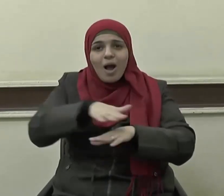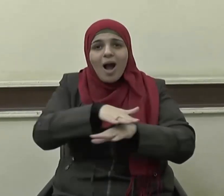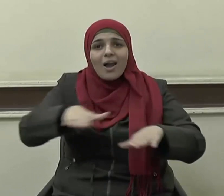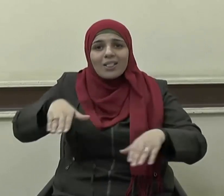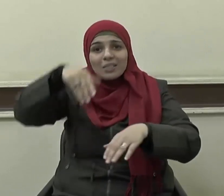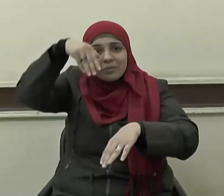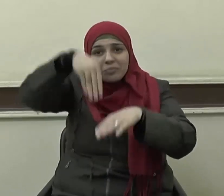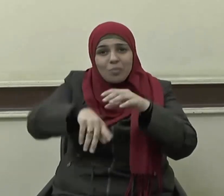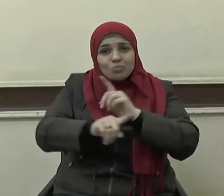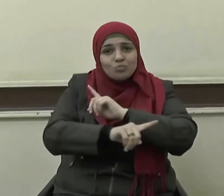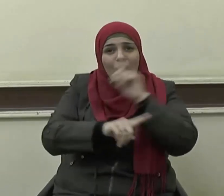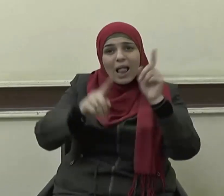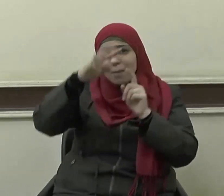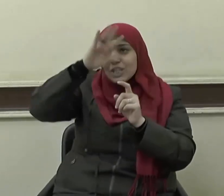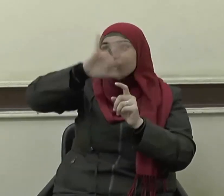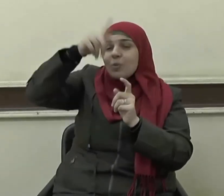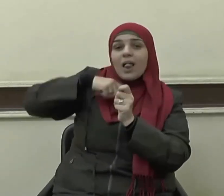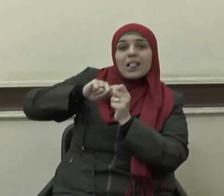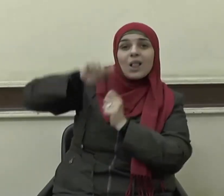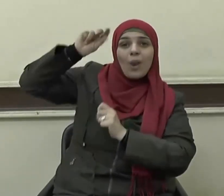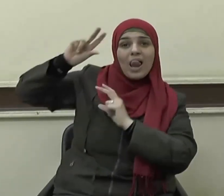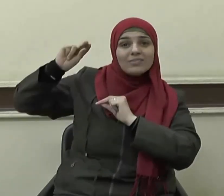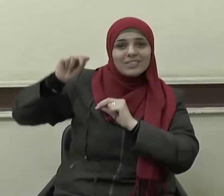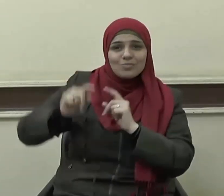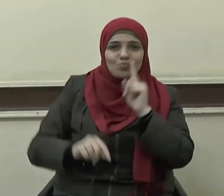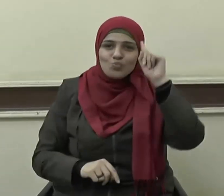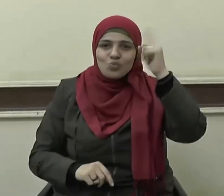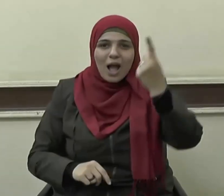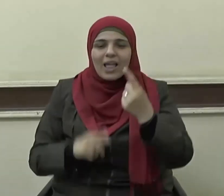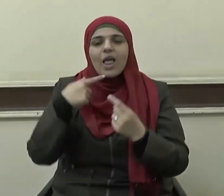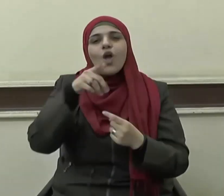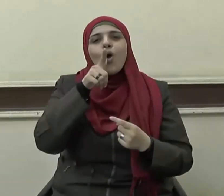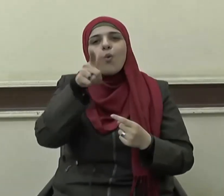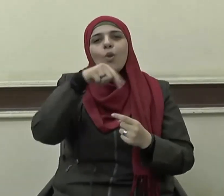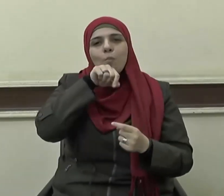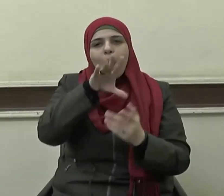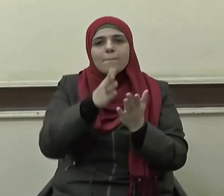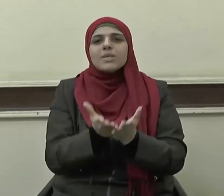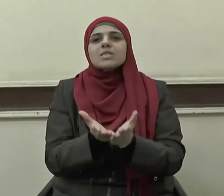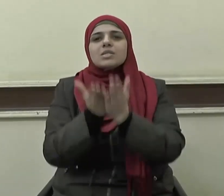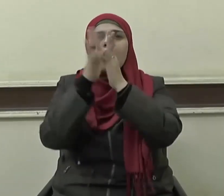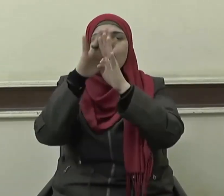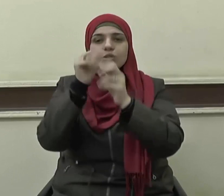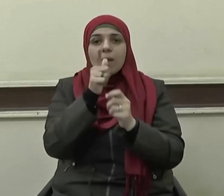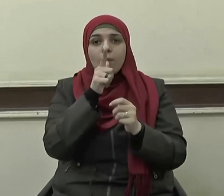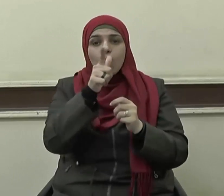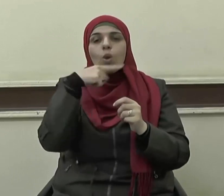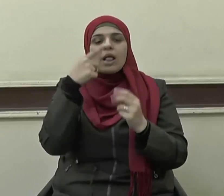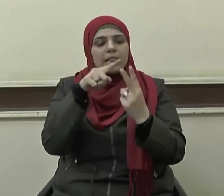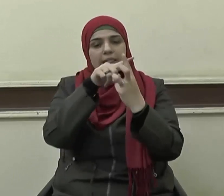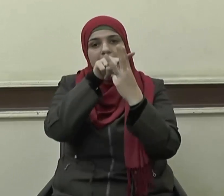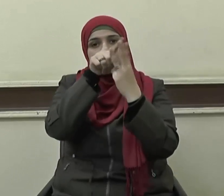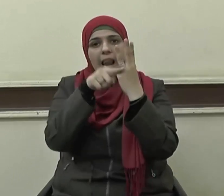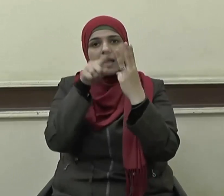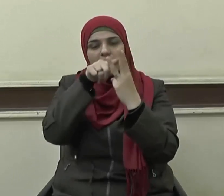تبلغ الجبال طولا ويقول نبينا صلى الله عليه وسلم ثلاث مهلكات